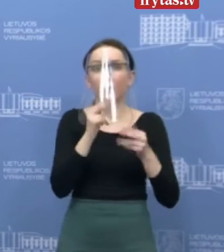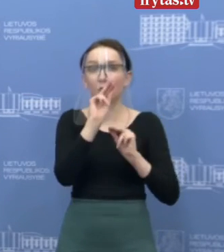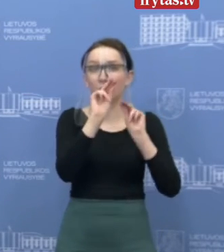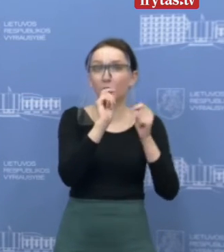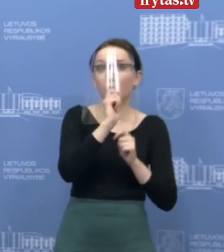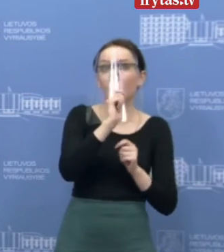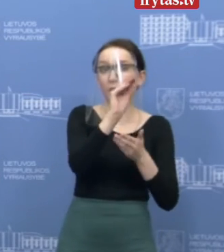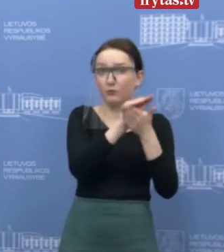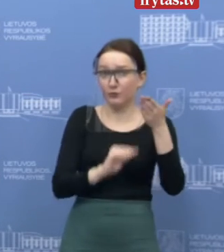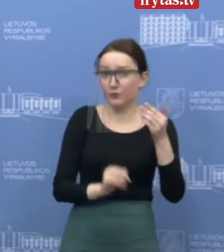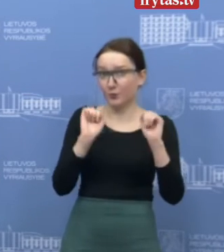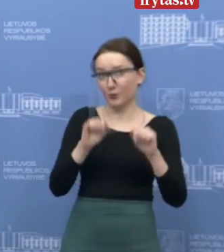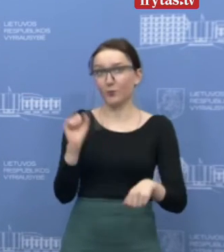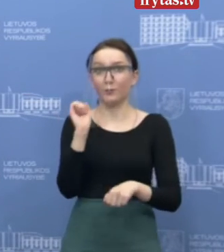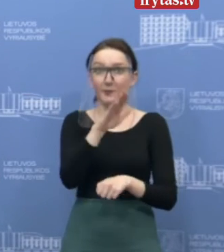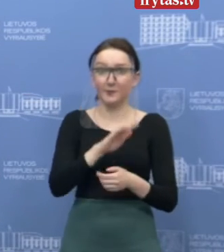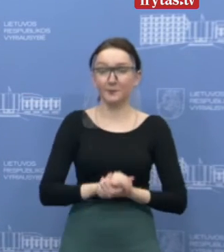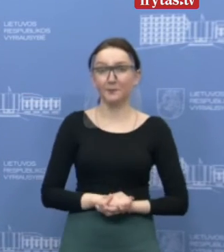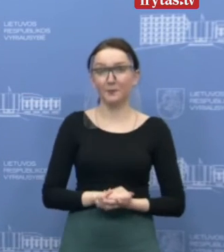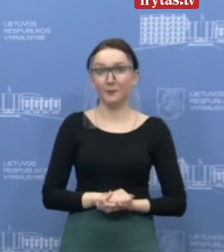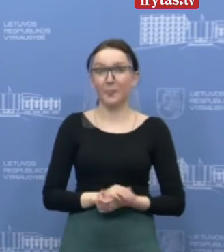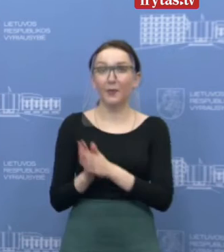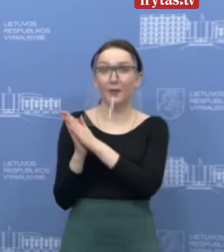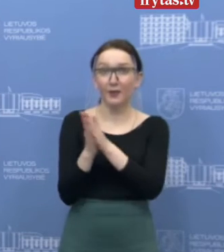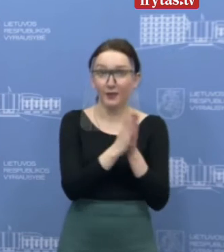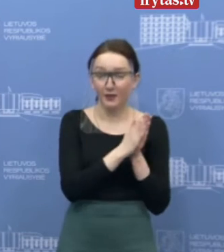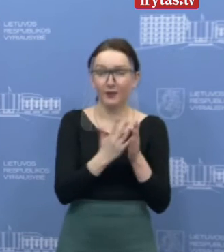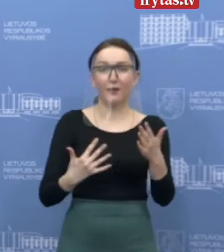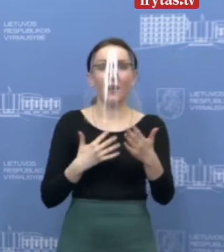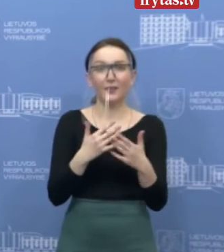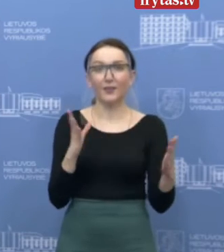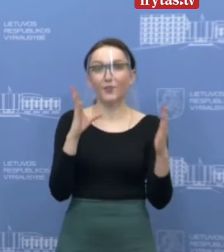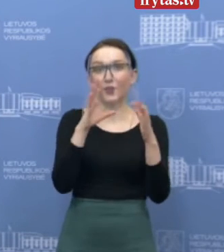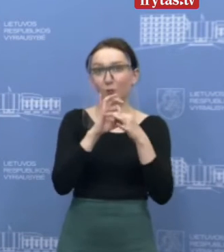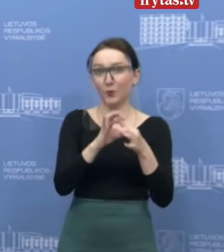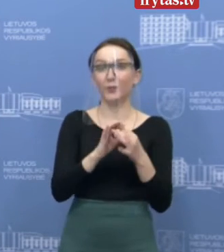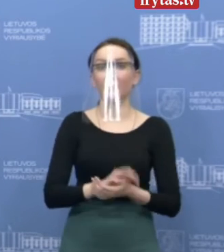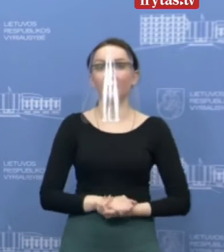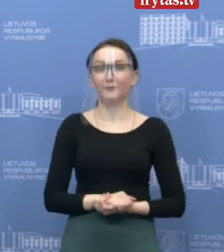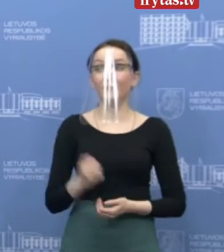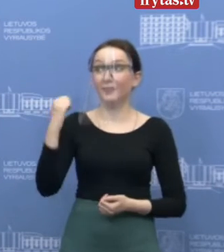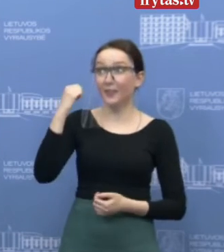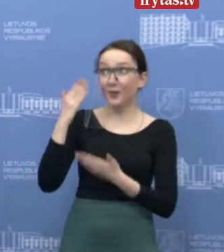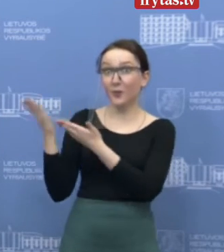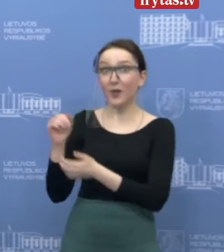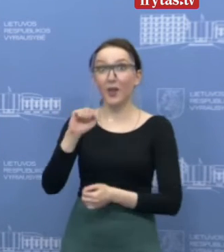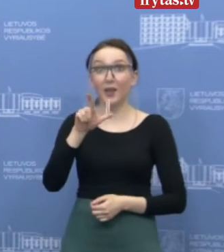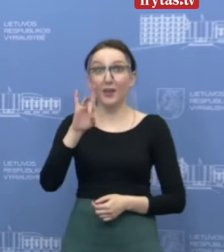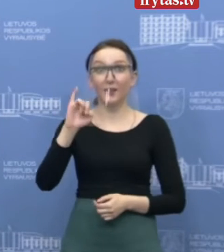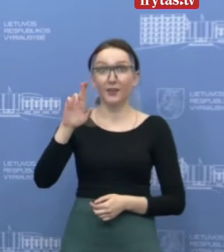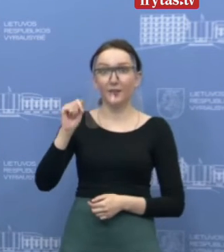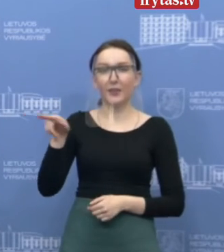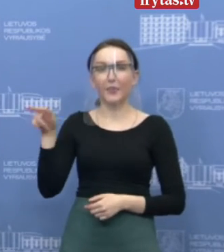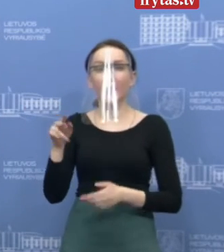Viską galite daryti tiesiogiai per programėlę. Kviečiu visas aktyviai jungtis. Dėkuoju, Algirdai. Tai